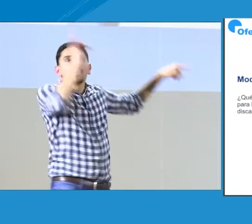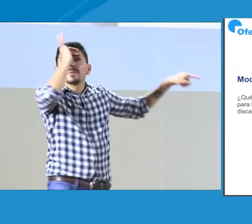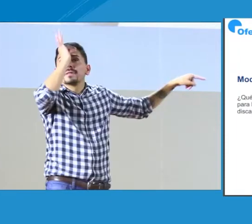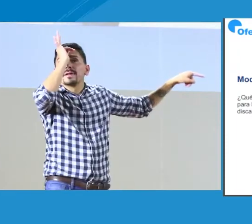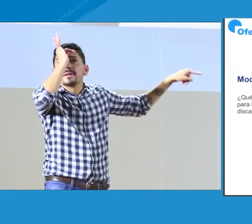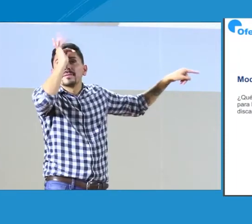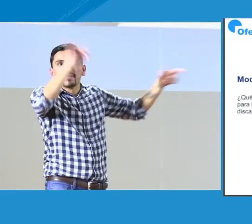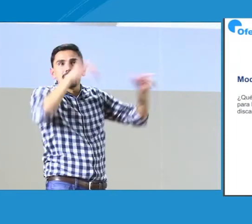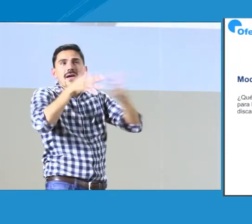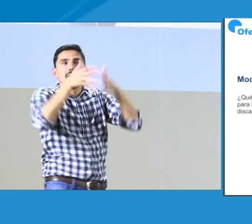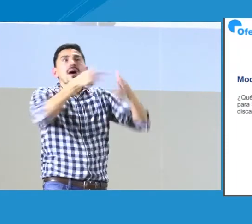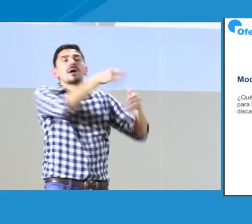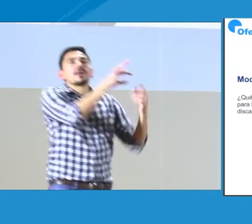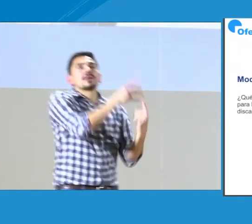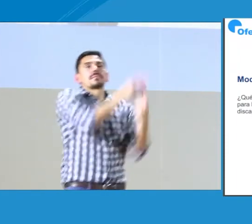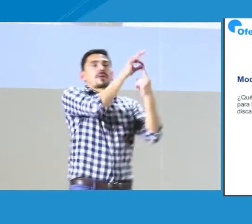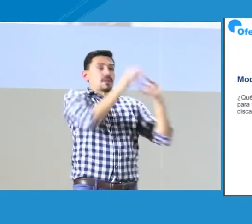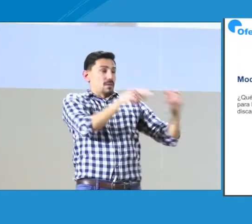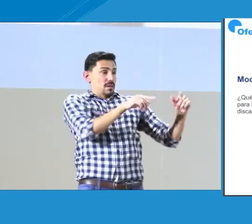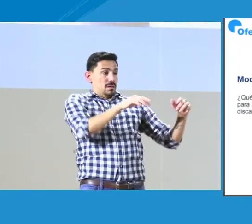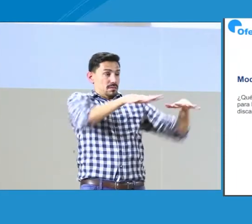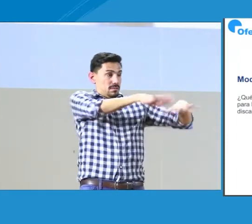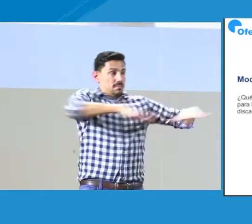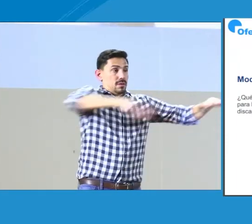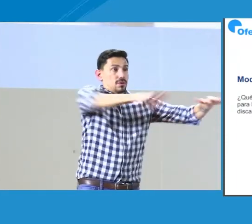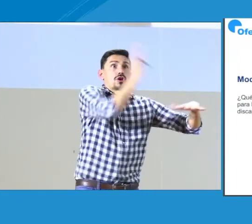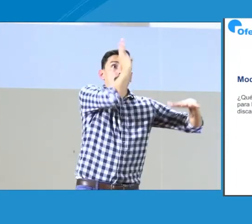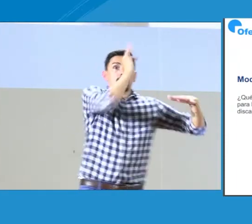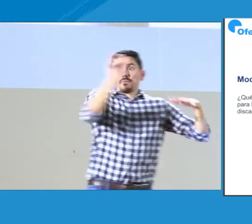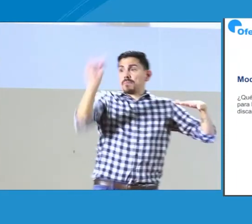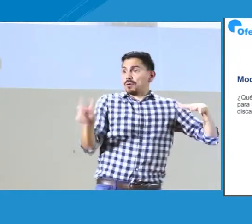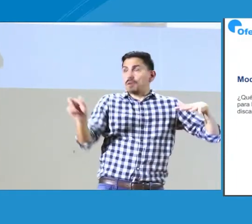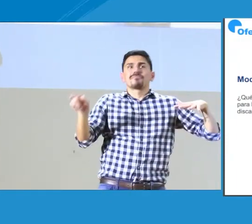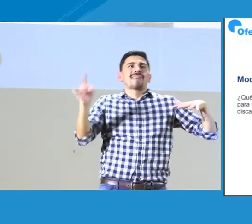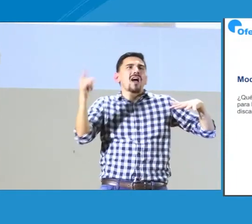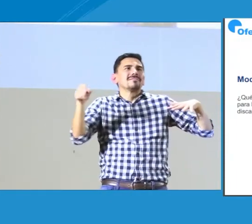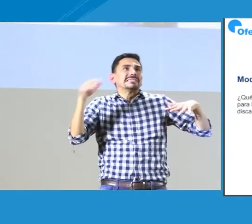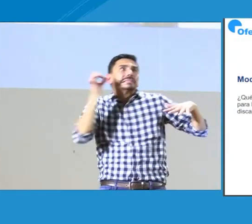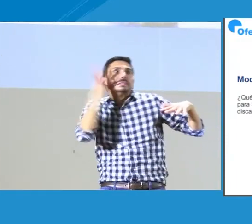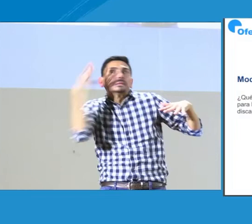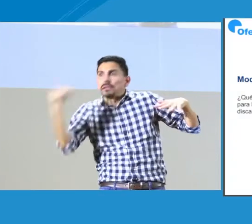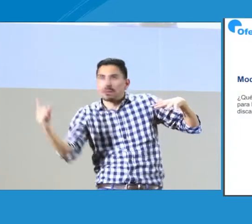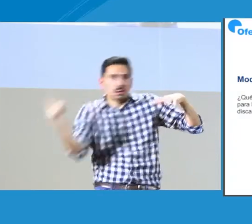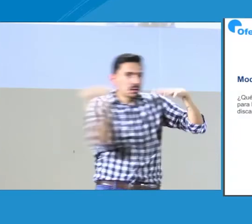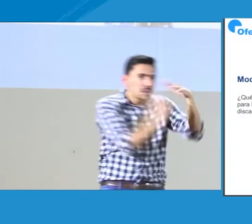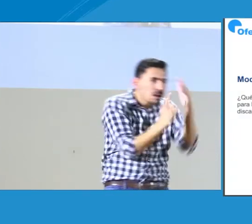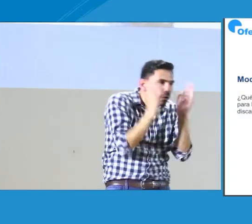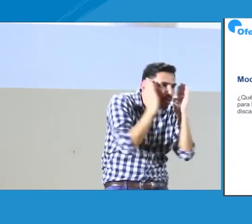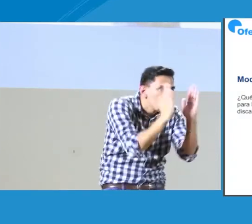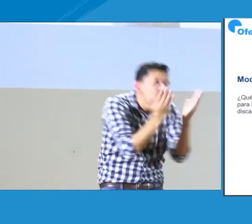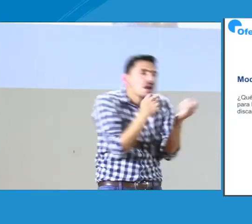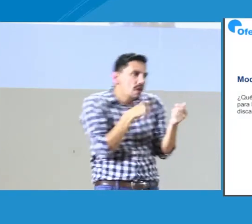Bueno, anteriormente, les hablaba de la primera oferta que se hace, que es la hospitalización domiciliaria.